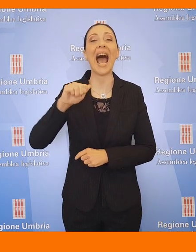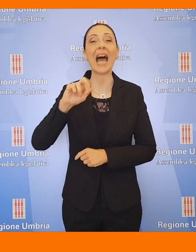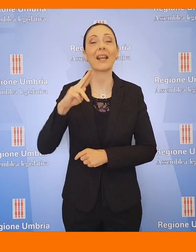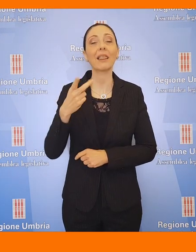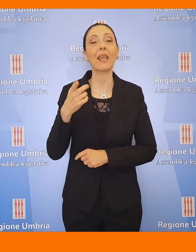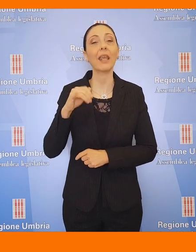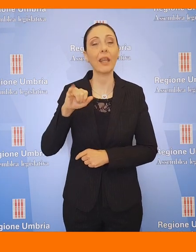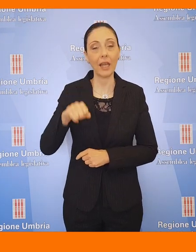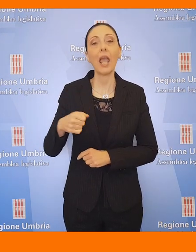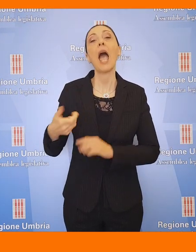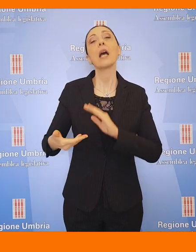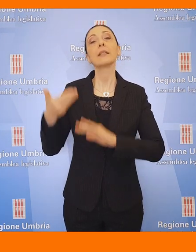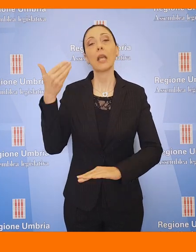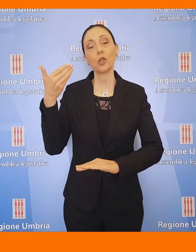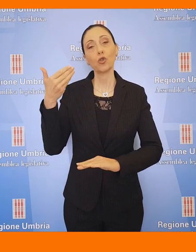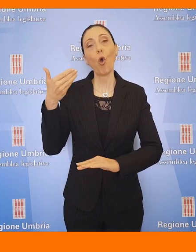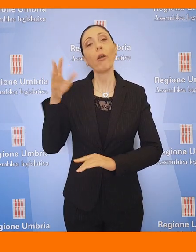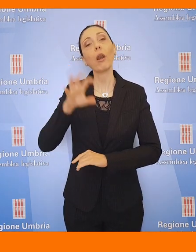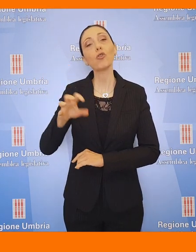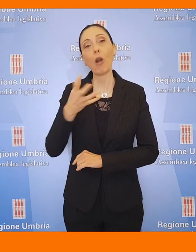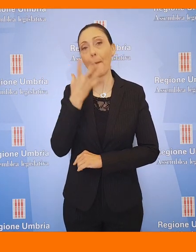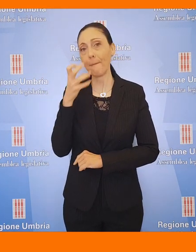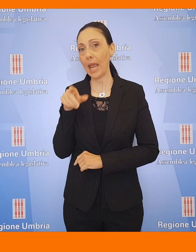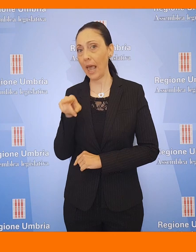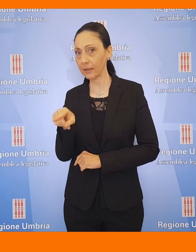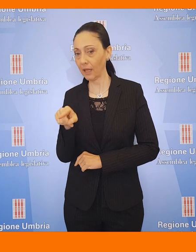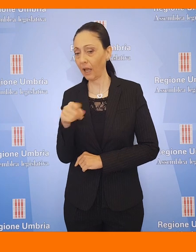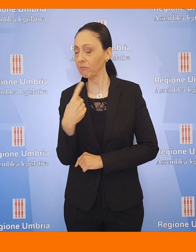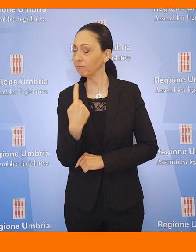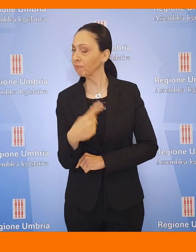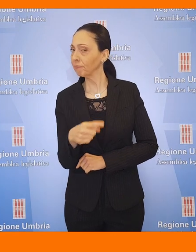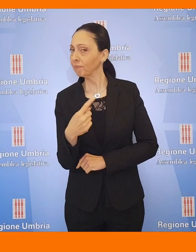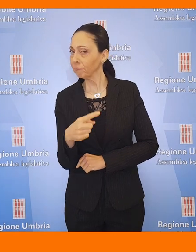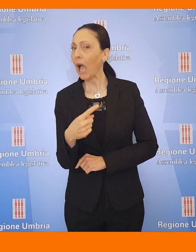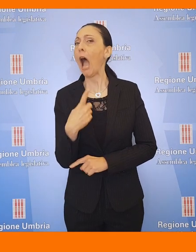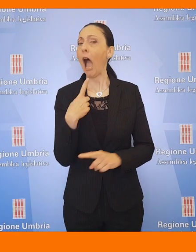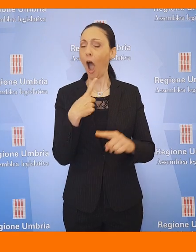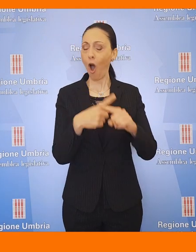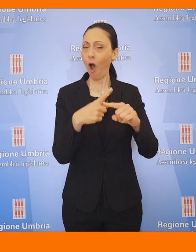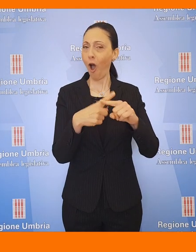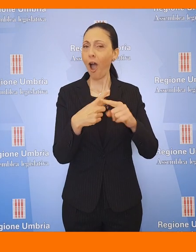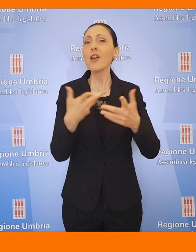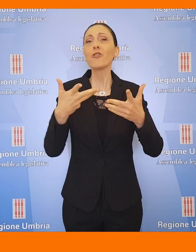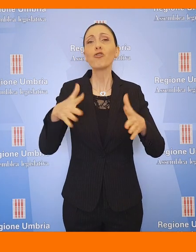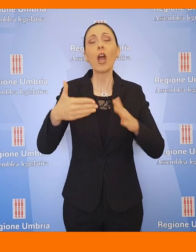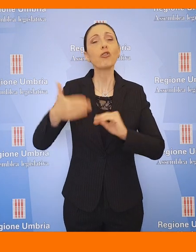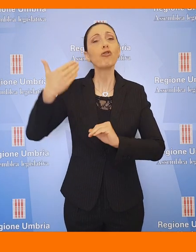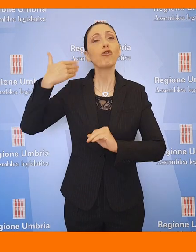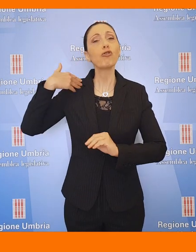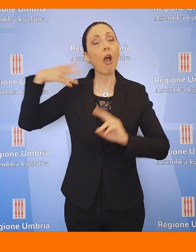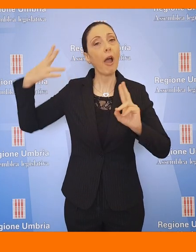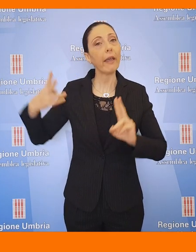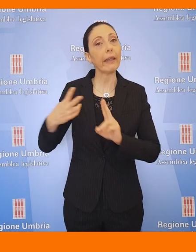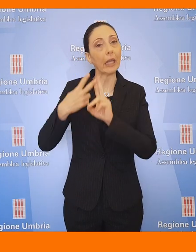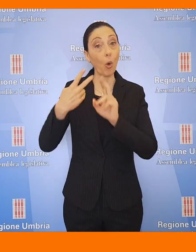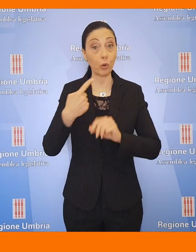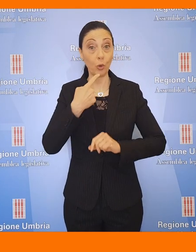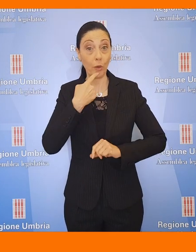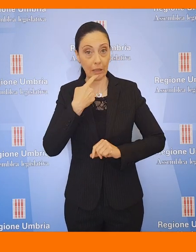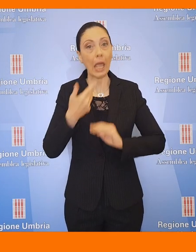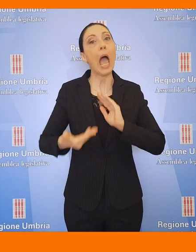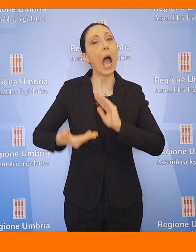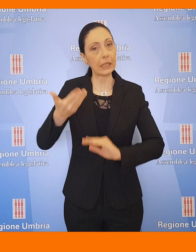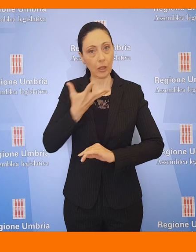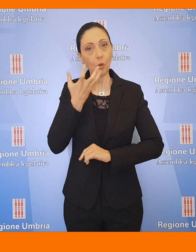regionale Enrico Melasecche. È emerso particolare ottimismo rispetto a quanto scaturito da un precedente incontro fra lo stesso